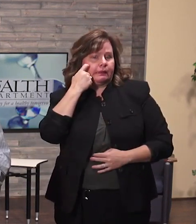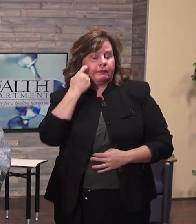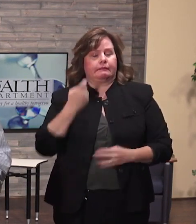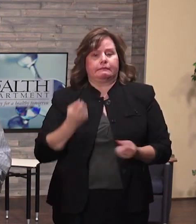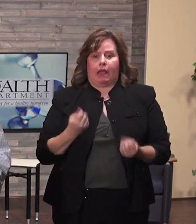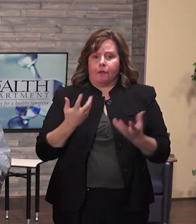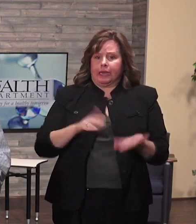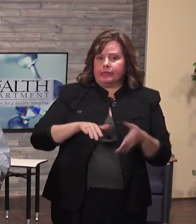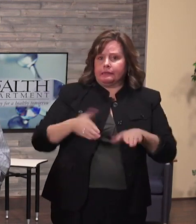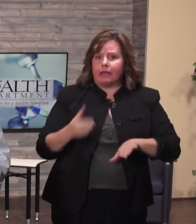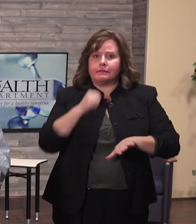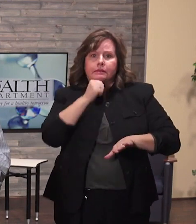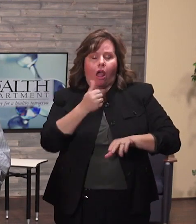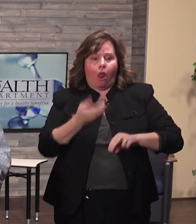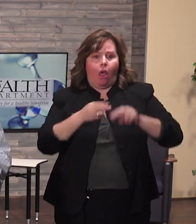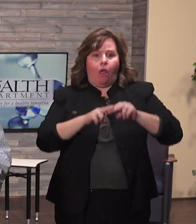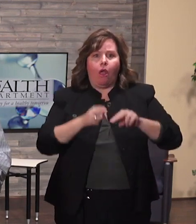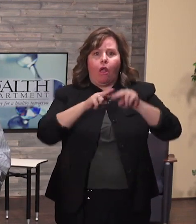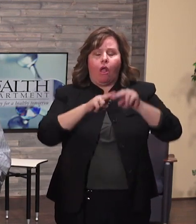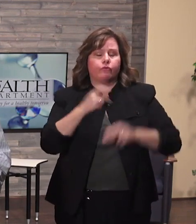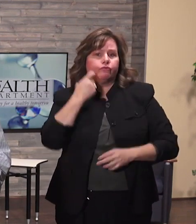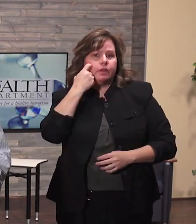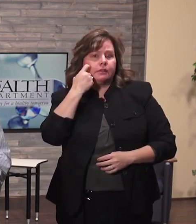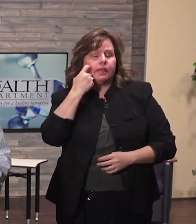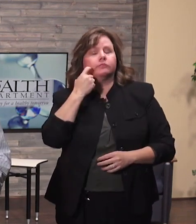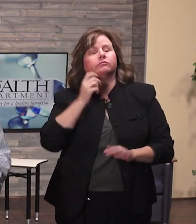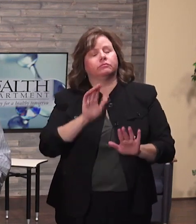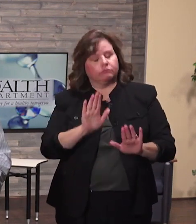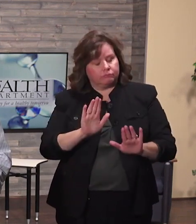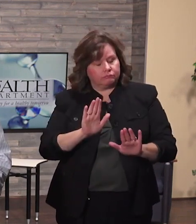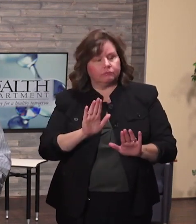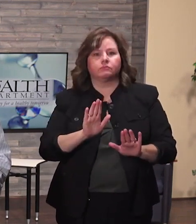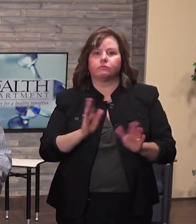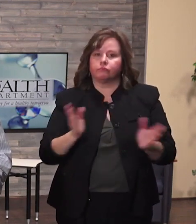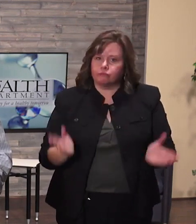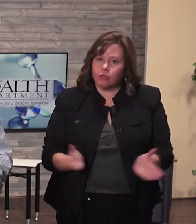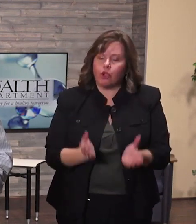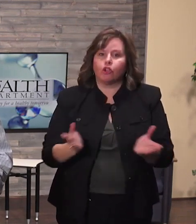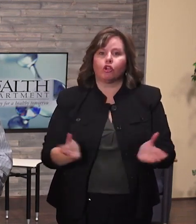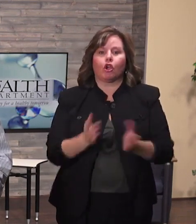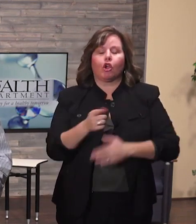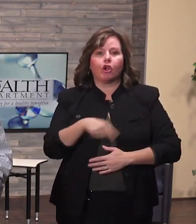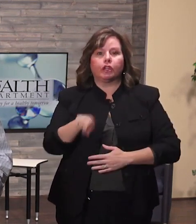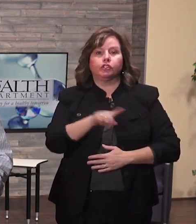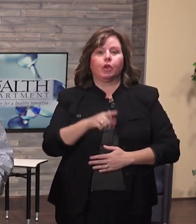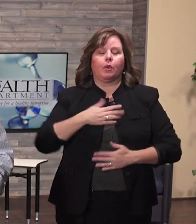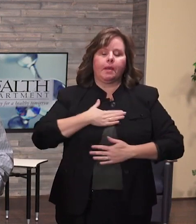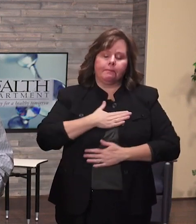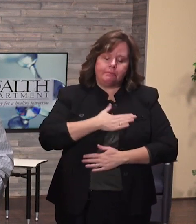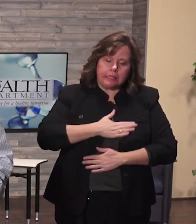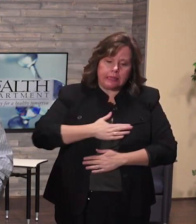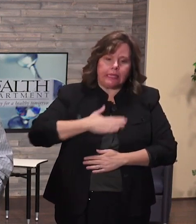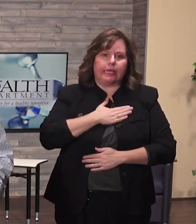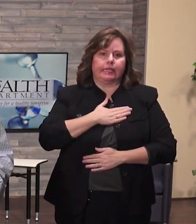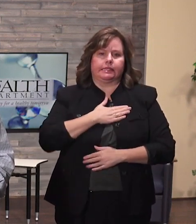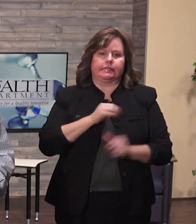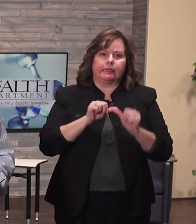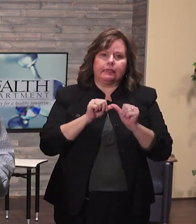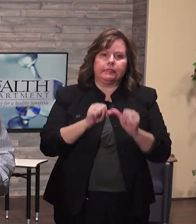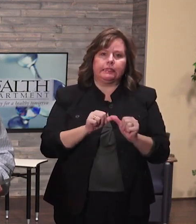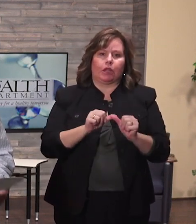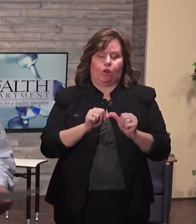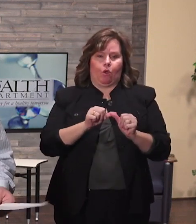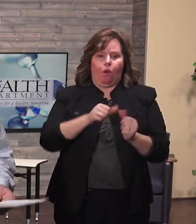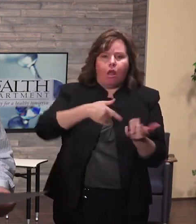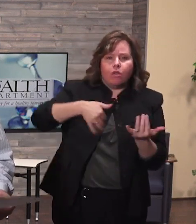tanto tiempo sin ver un salto sustancial en el número de casos y lo más importante en el número de muertes aquí en el